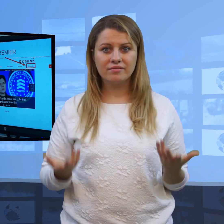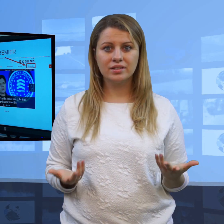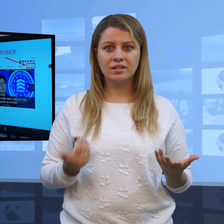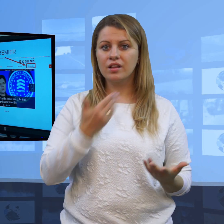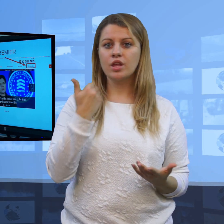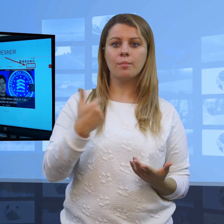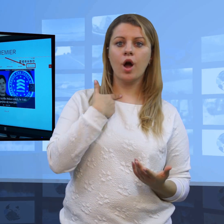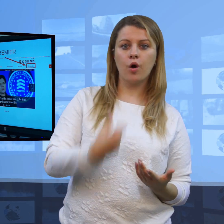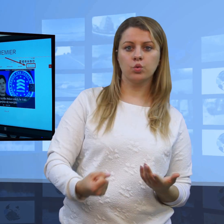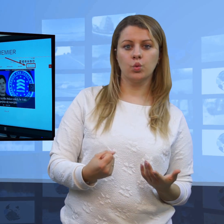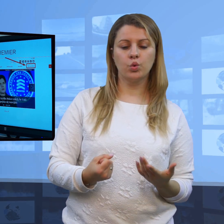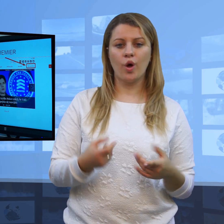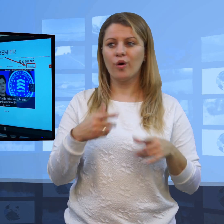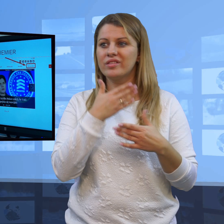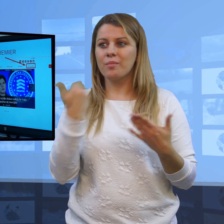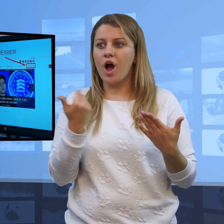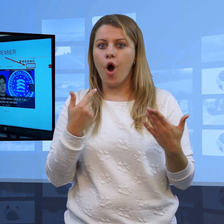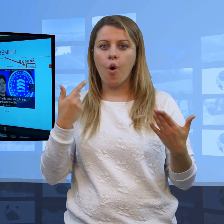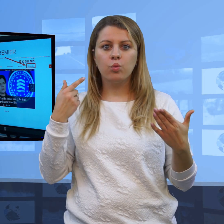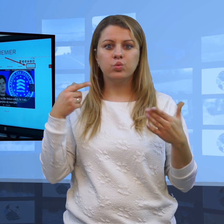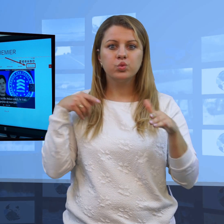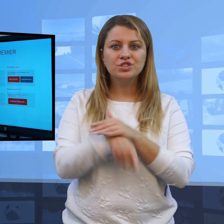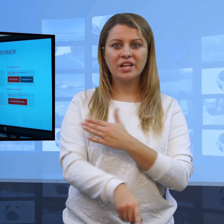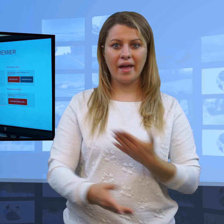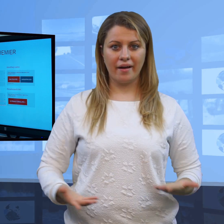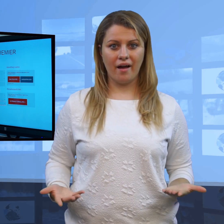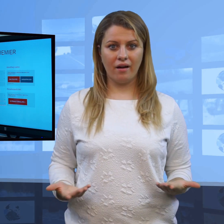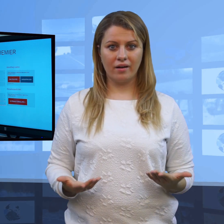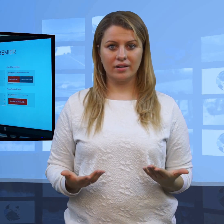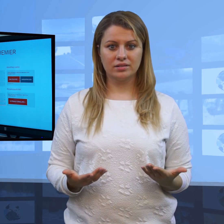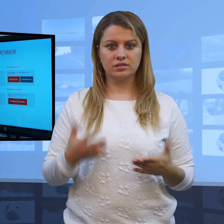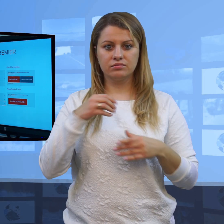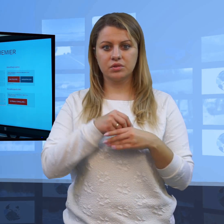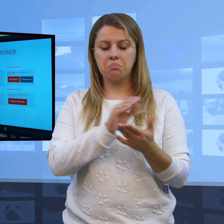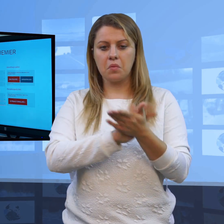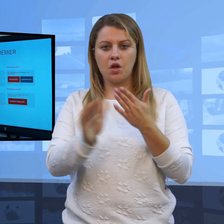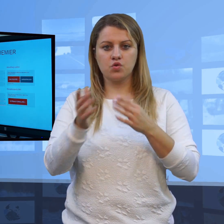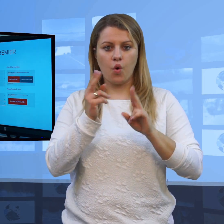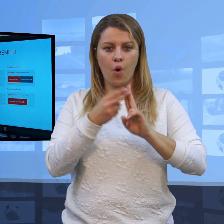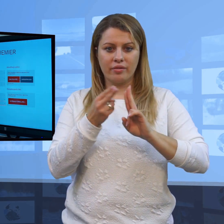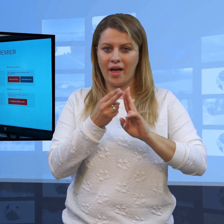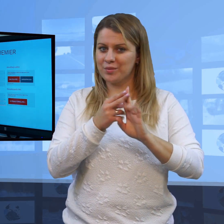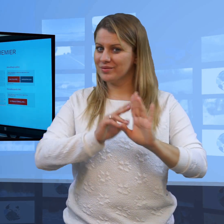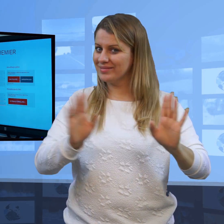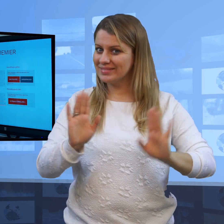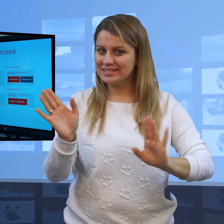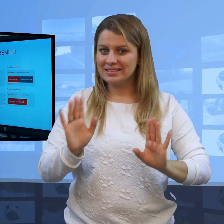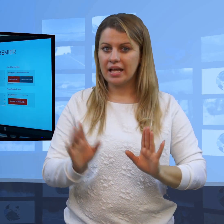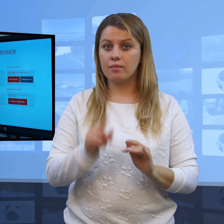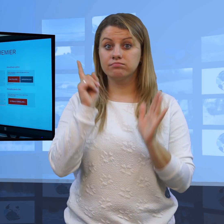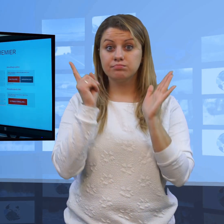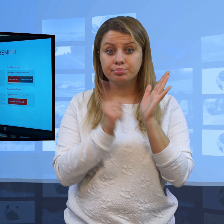o tym, że ktoś naprawdę dba o kontakty z mediami. I po kliknięciu w ten link możecie Państwo zobaczyć